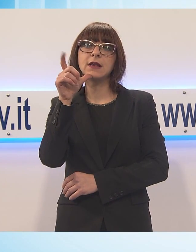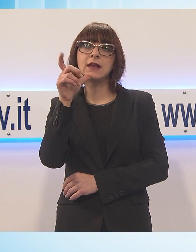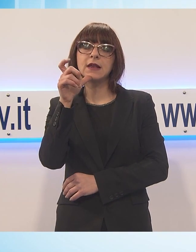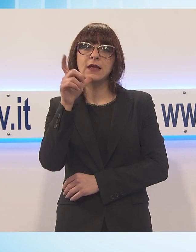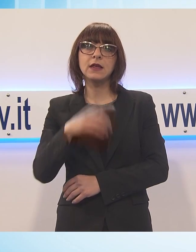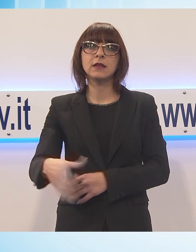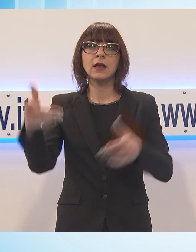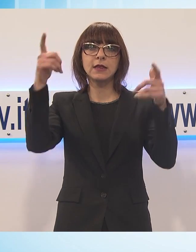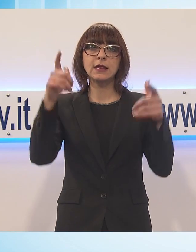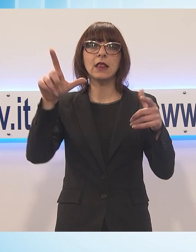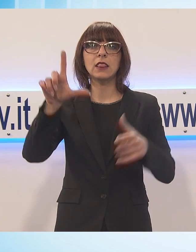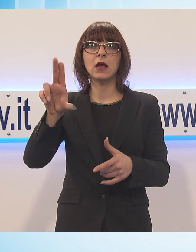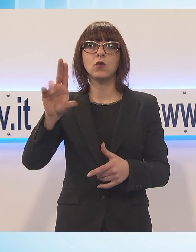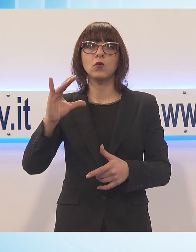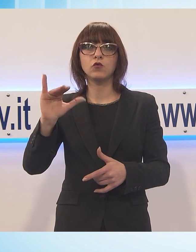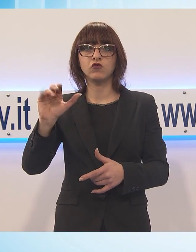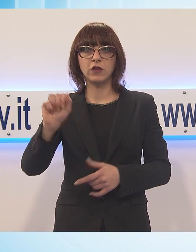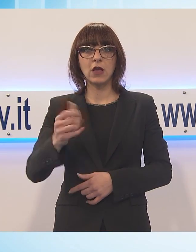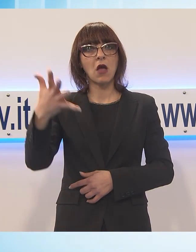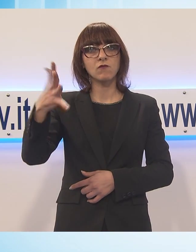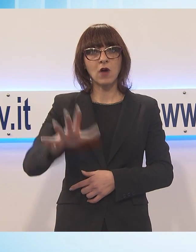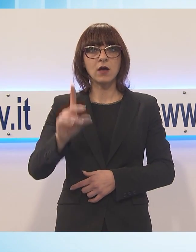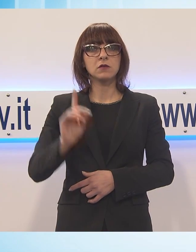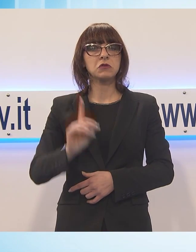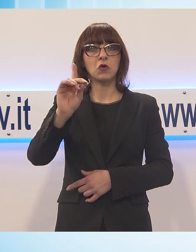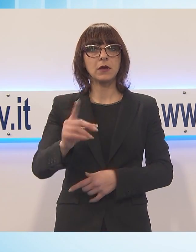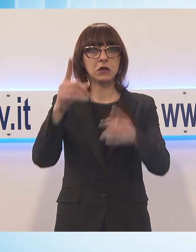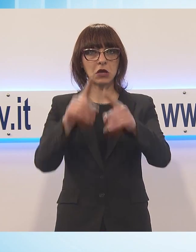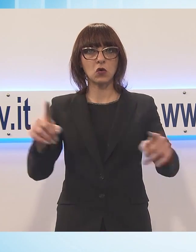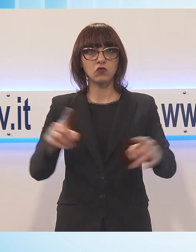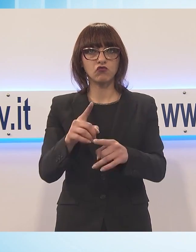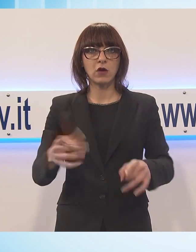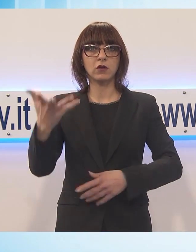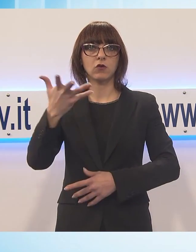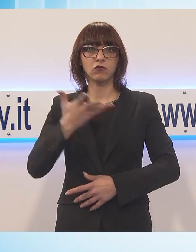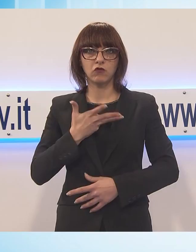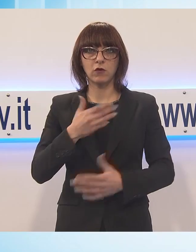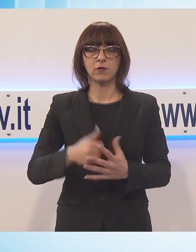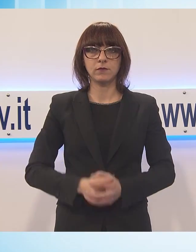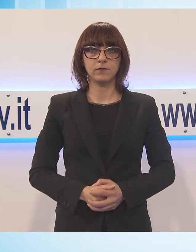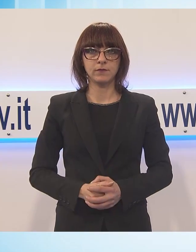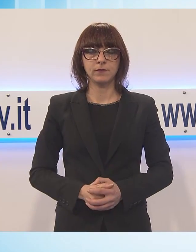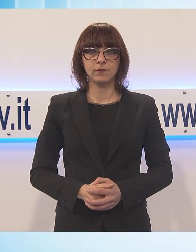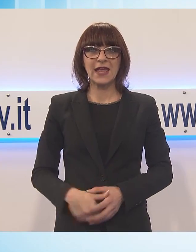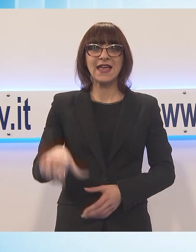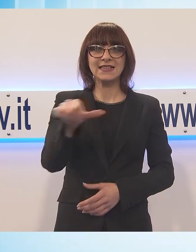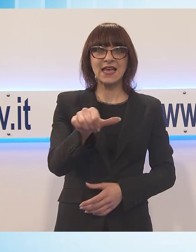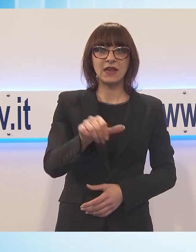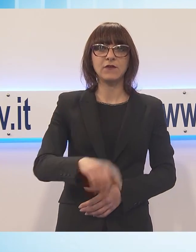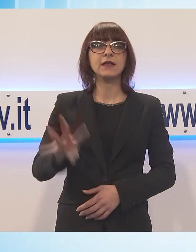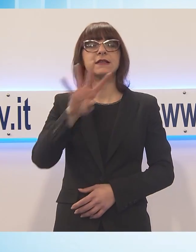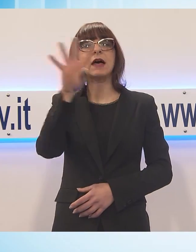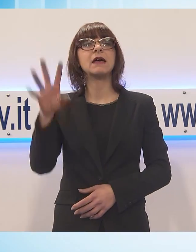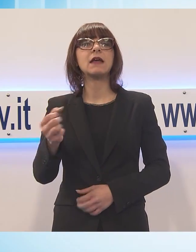per celebrare l'intervento di restauro eseguito da Massimo Bonino. Seravezza e Realforte giocano in